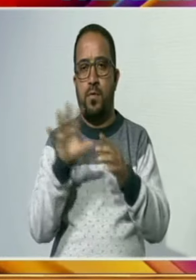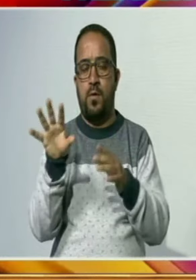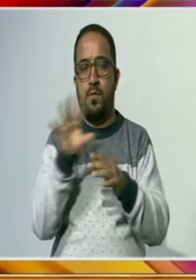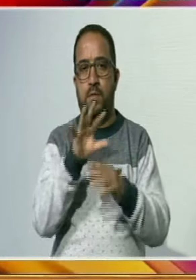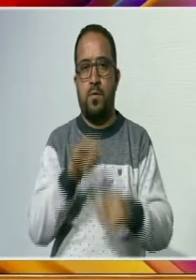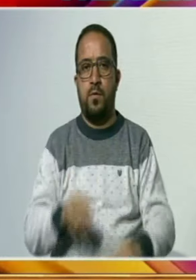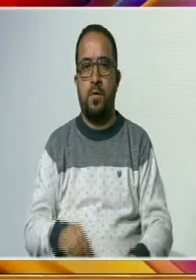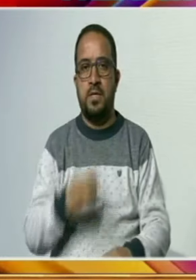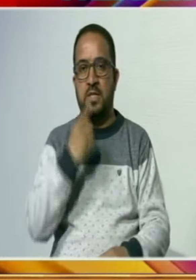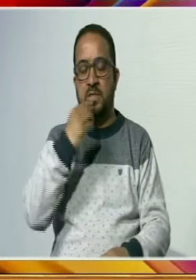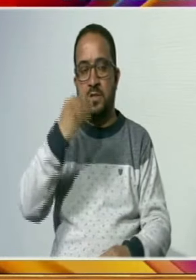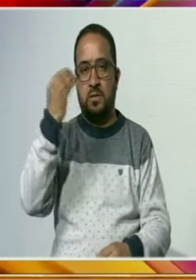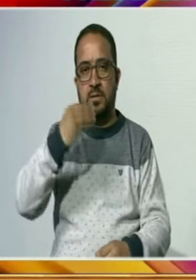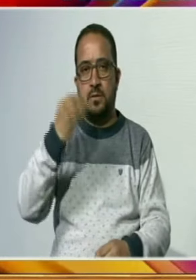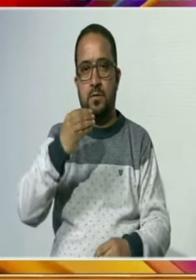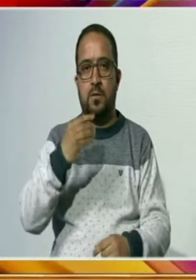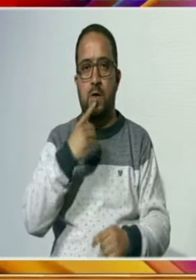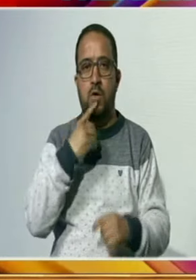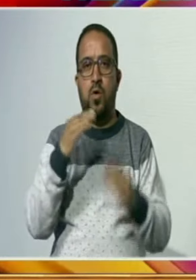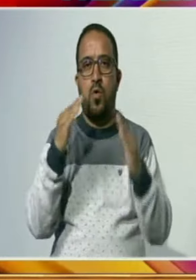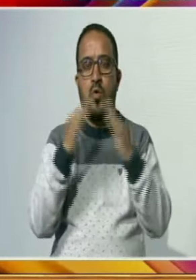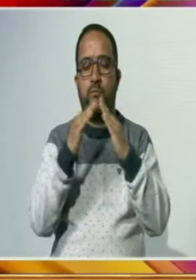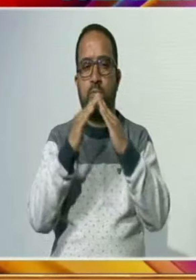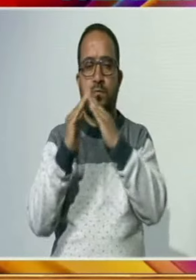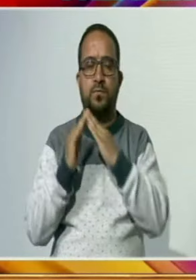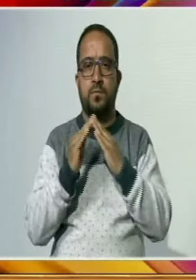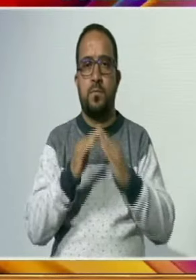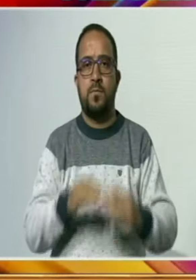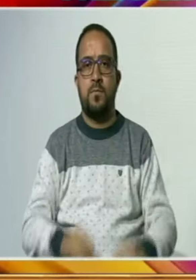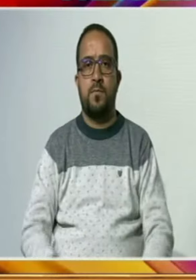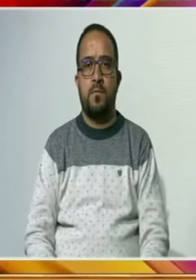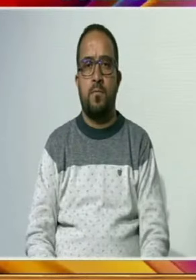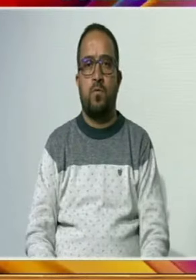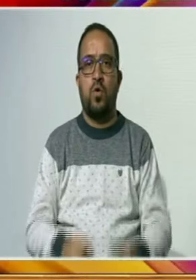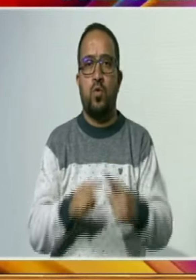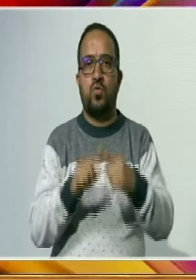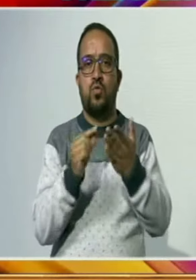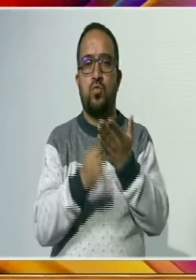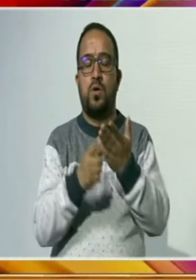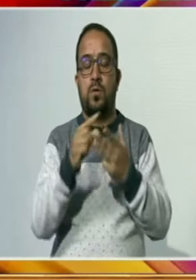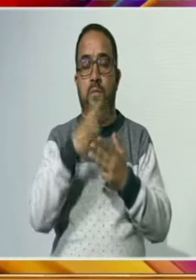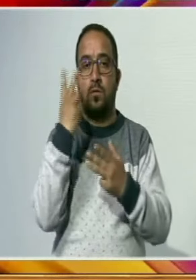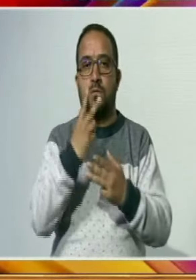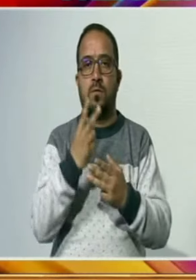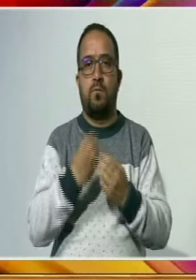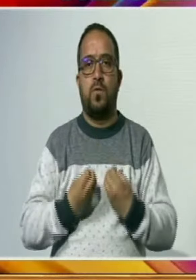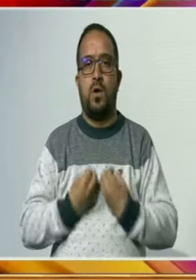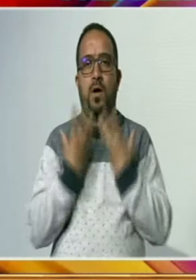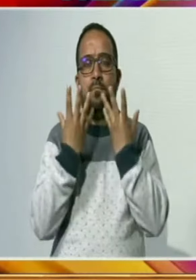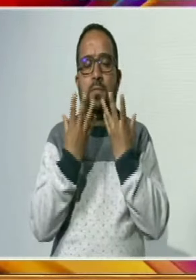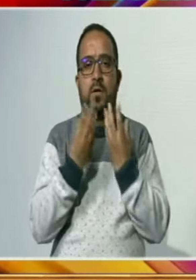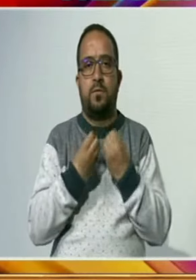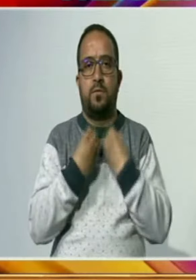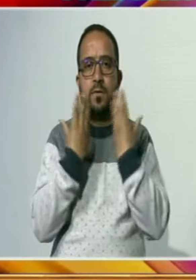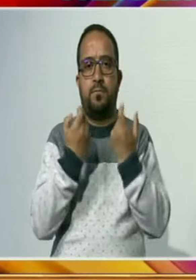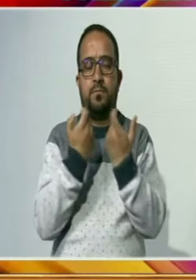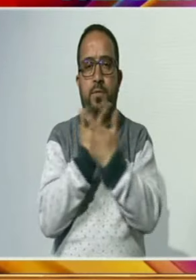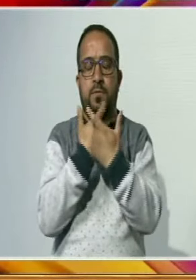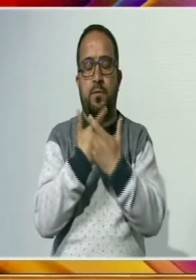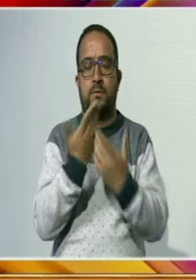تازہ برباری سے مقامی لوگ اور سیہ کافی خوش نظر آ رہے ہیں